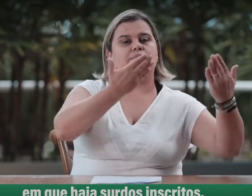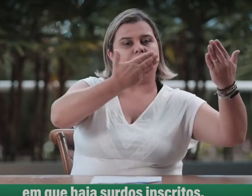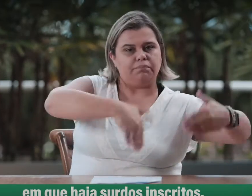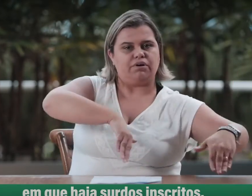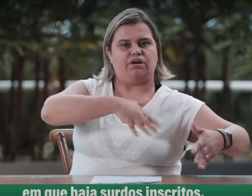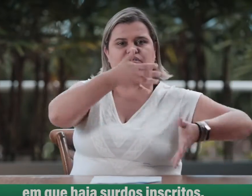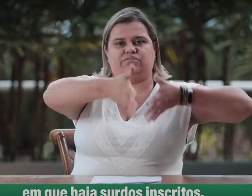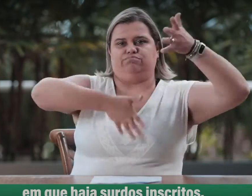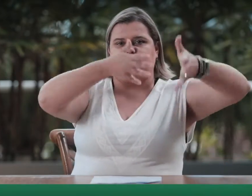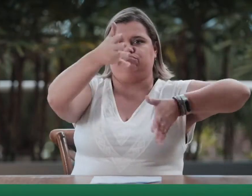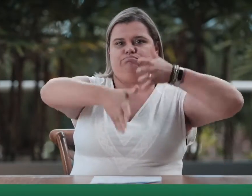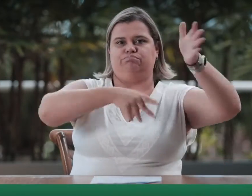inscritos.